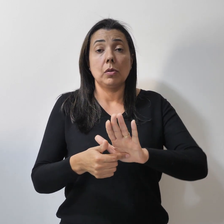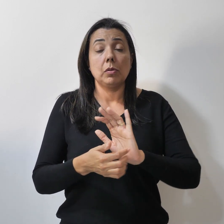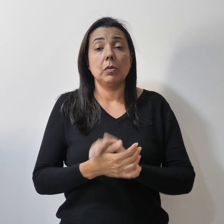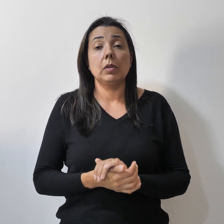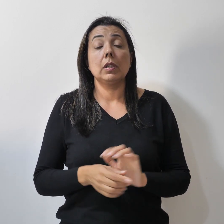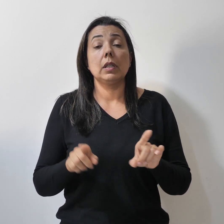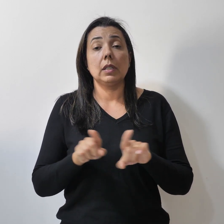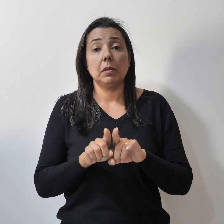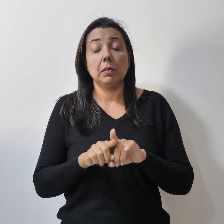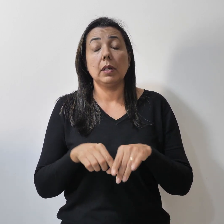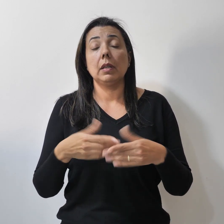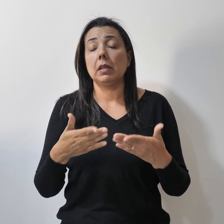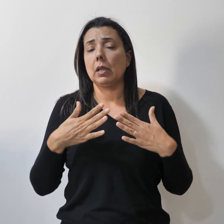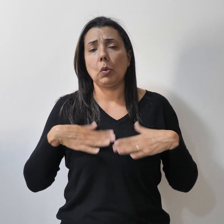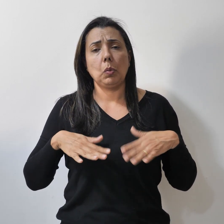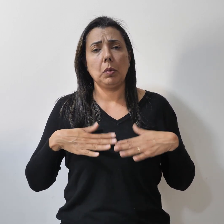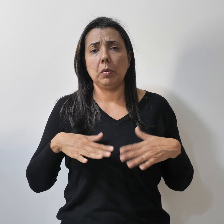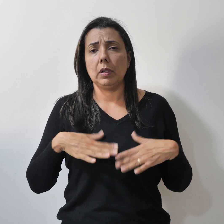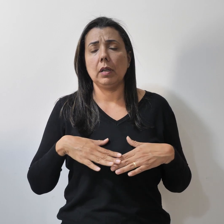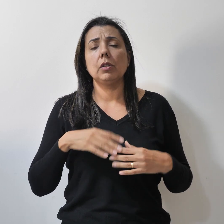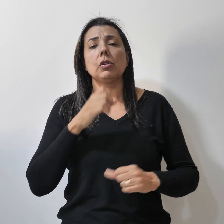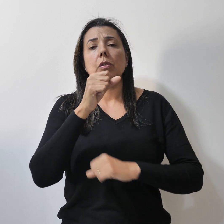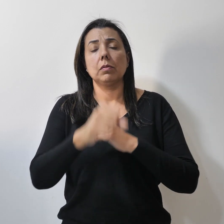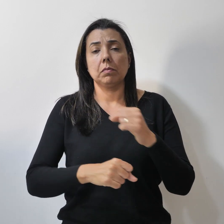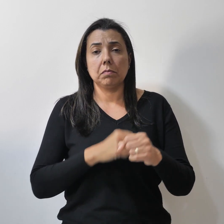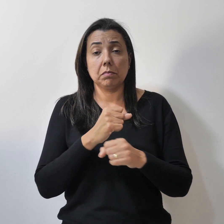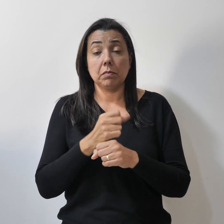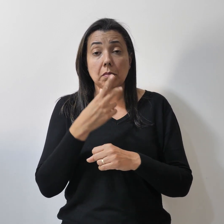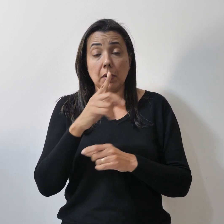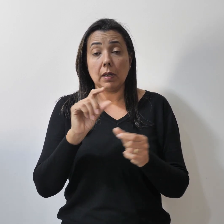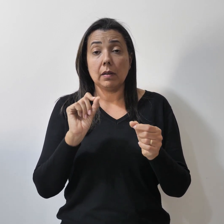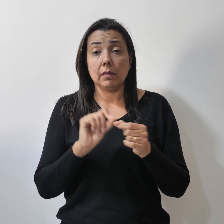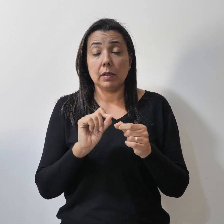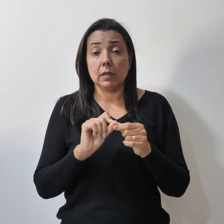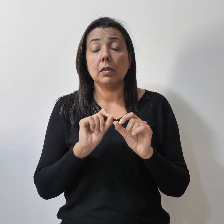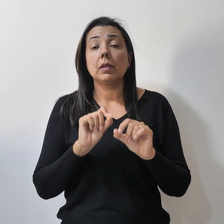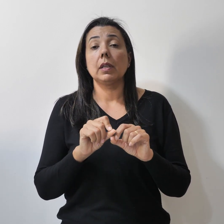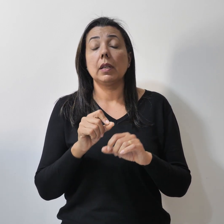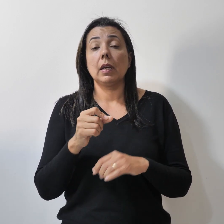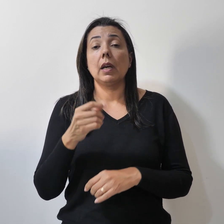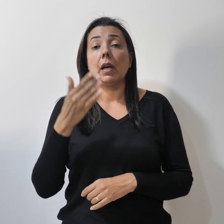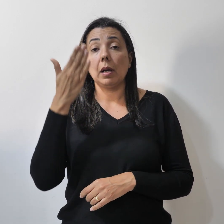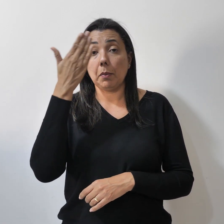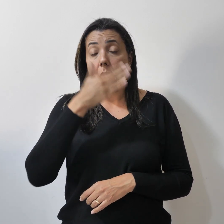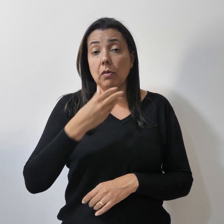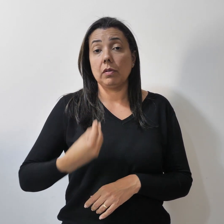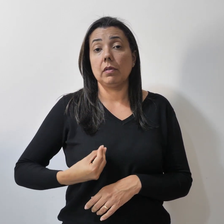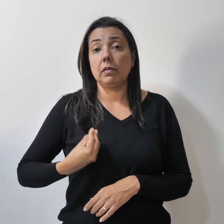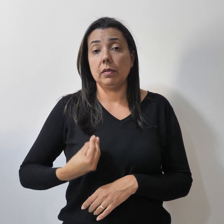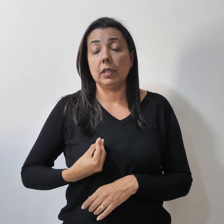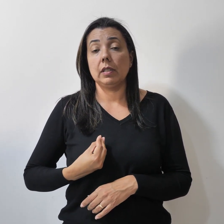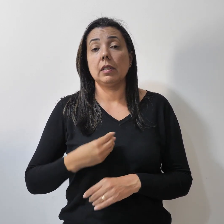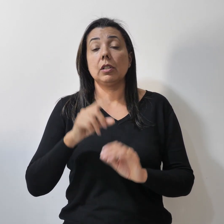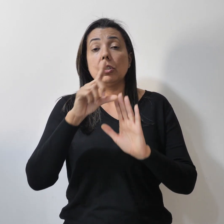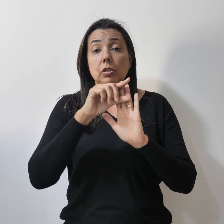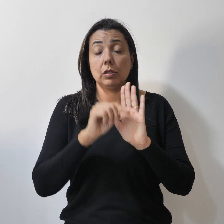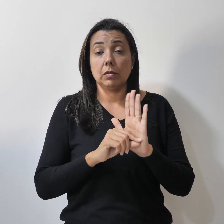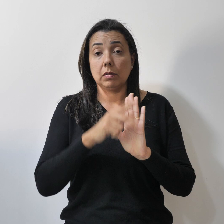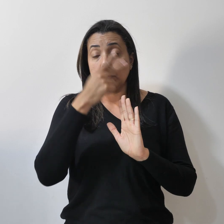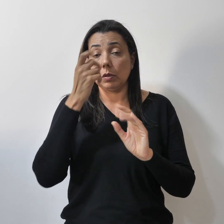comodidade nessa tarefa anual. Para realizar a prova de vida por meio digital, os aposentados